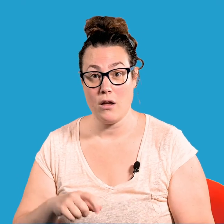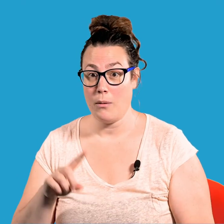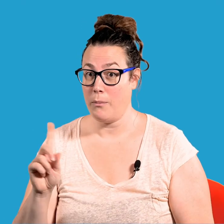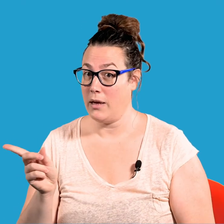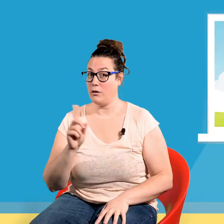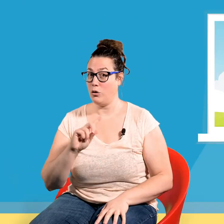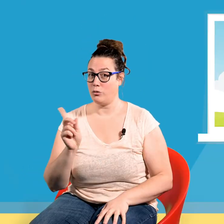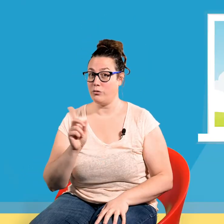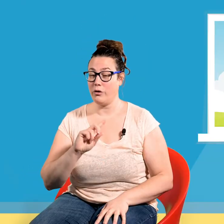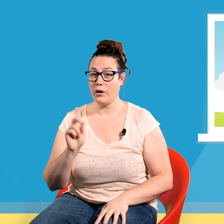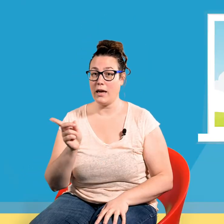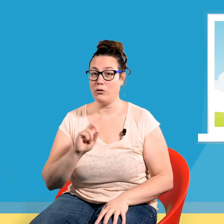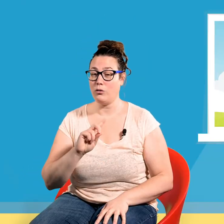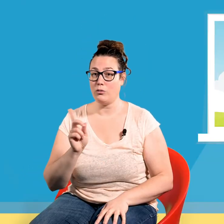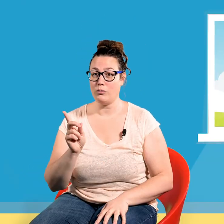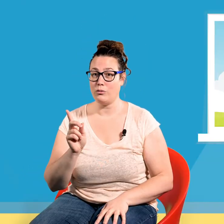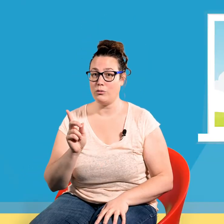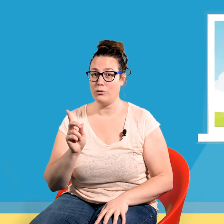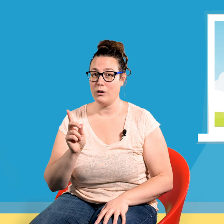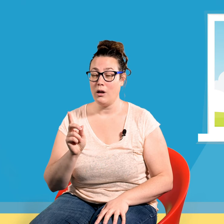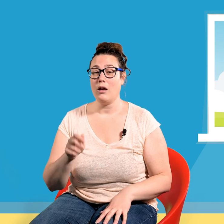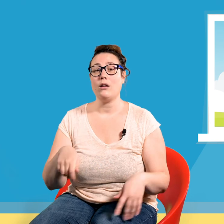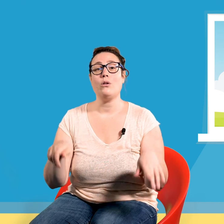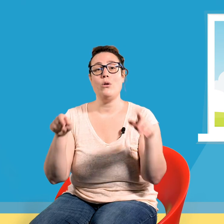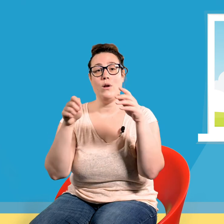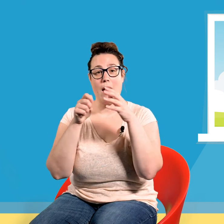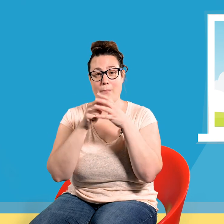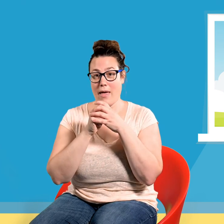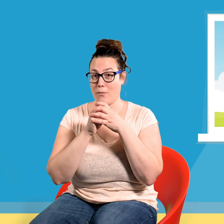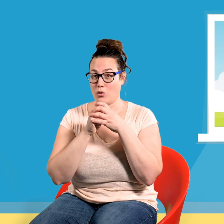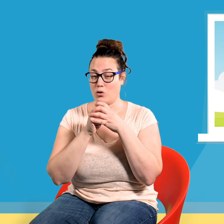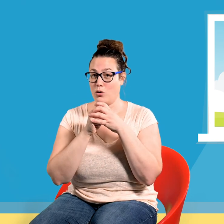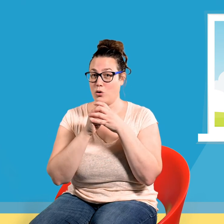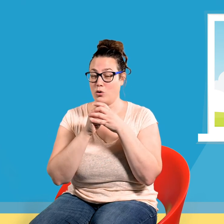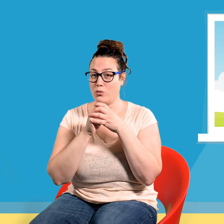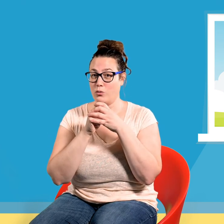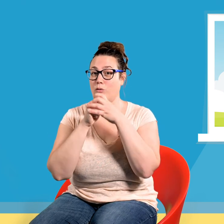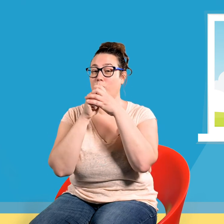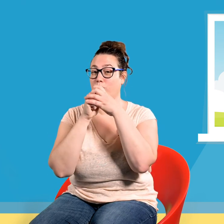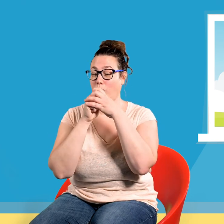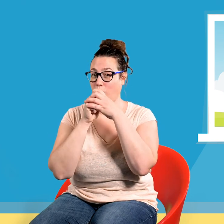mais ne trouve rien du tout ! Le lapin mange le chou !